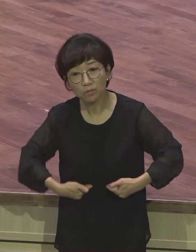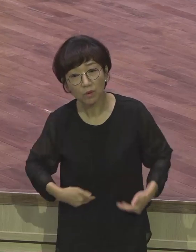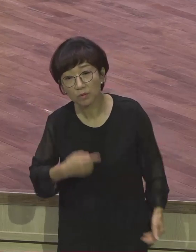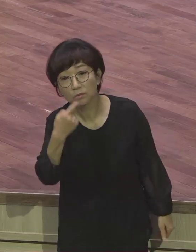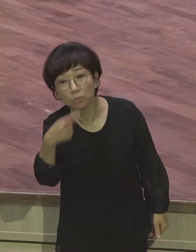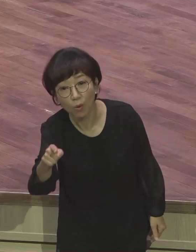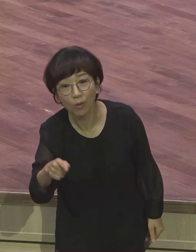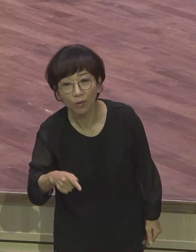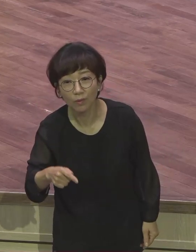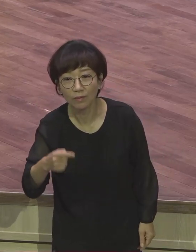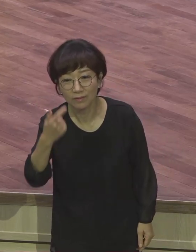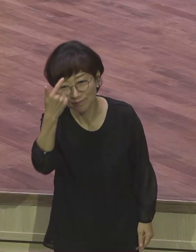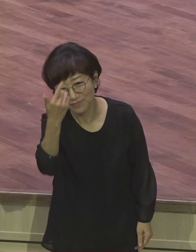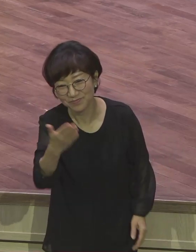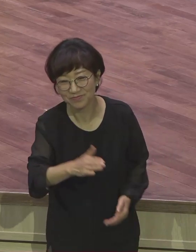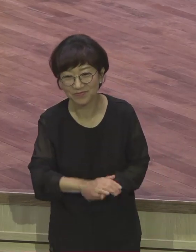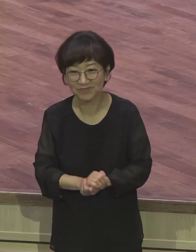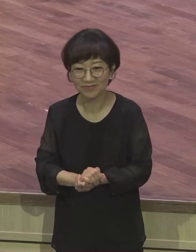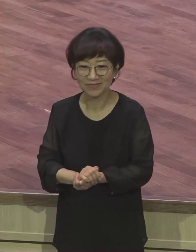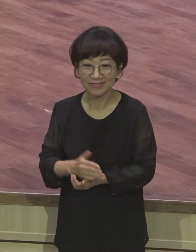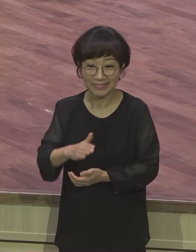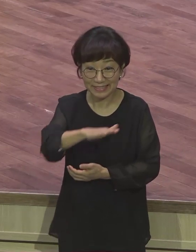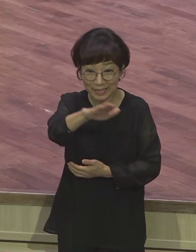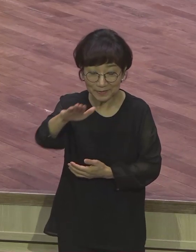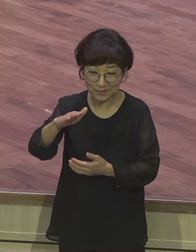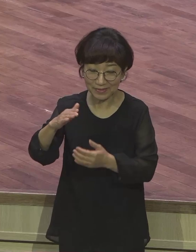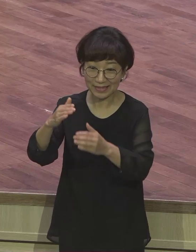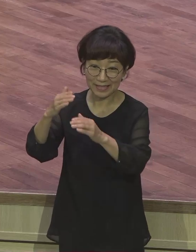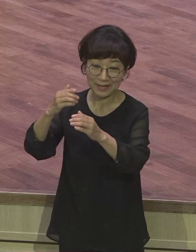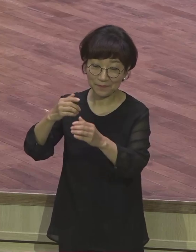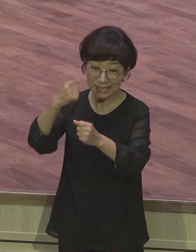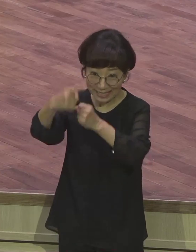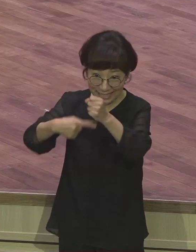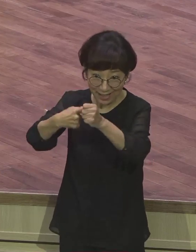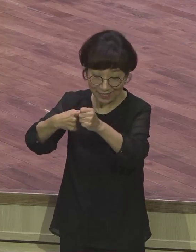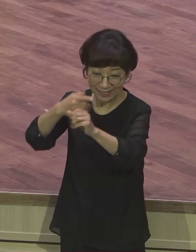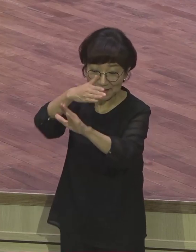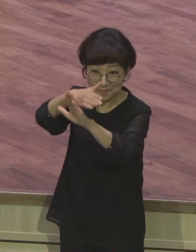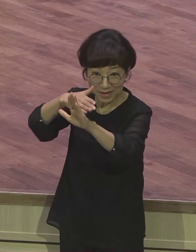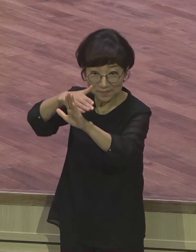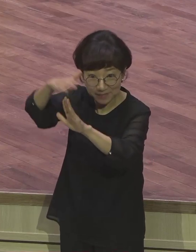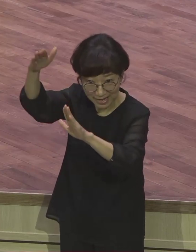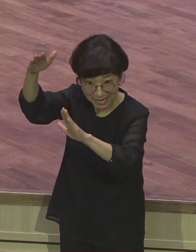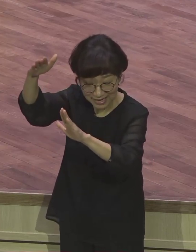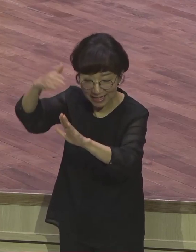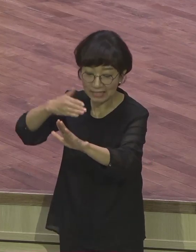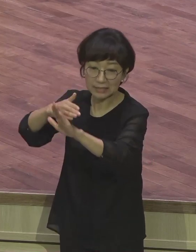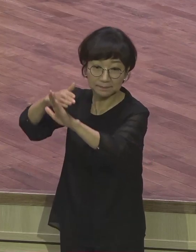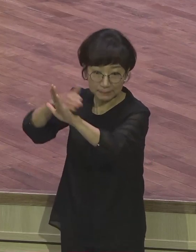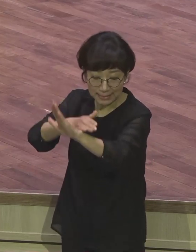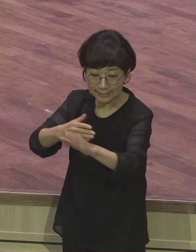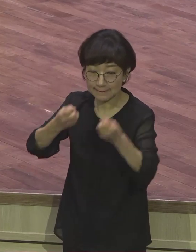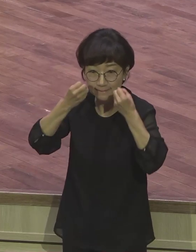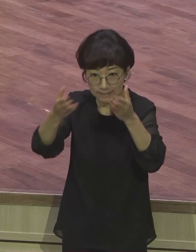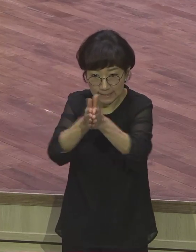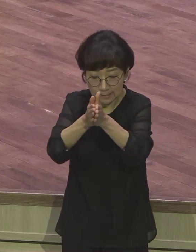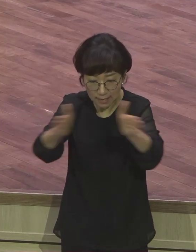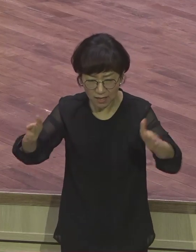여러분 이 하반기 이제 완전히 이제는 해틀에서 벗어나서 새롭게 은약을 붙잡고